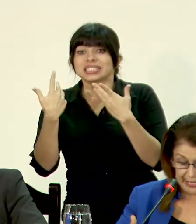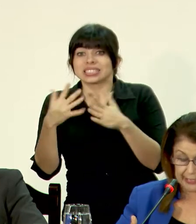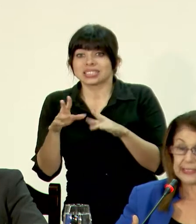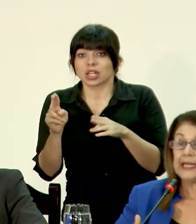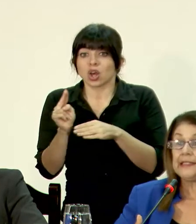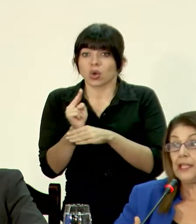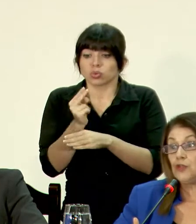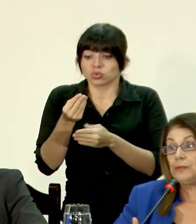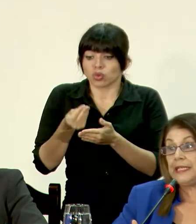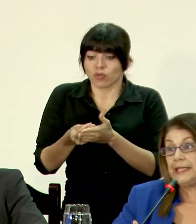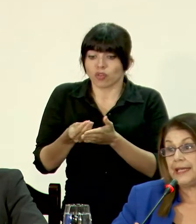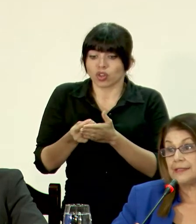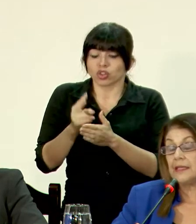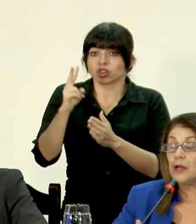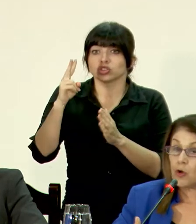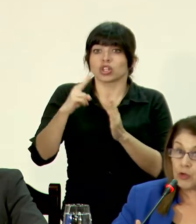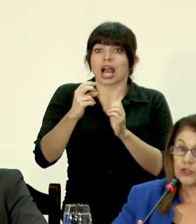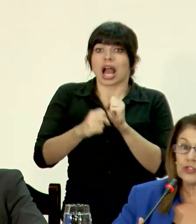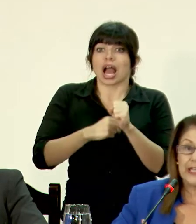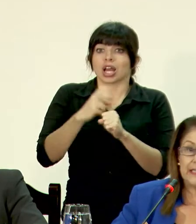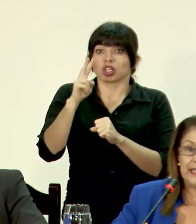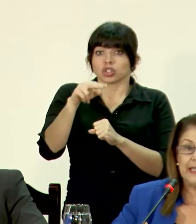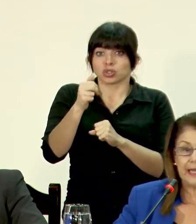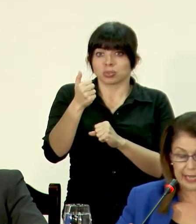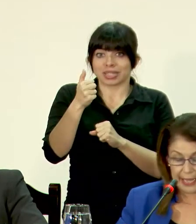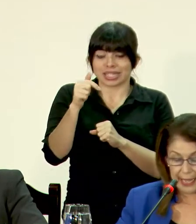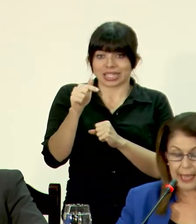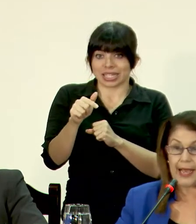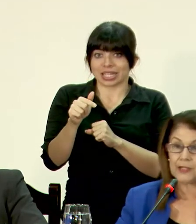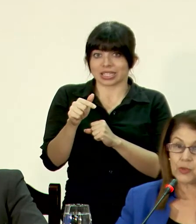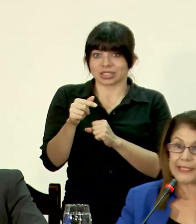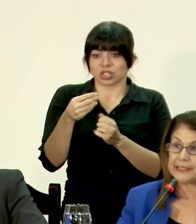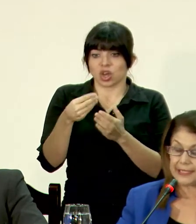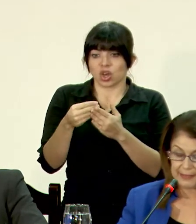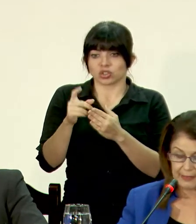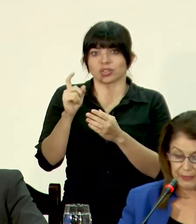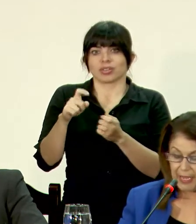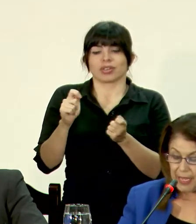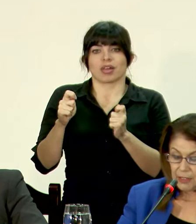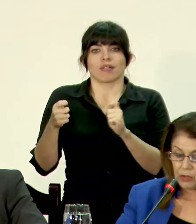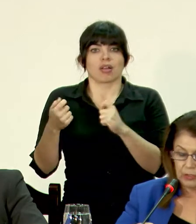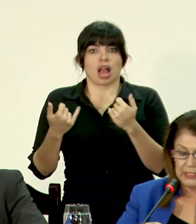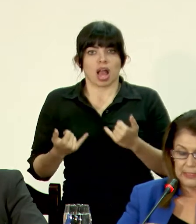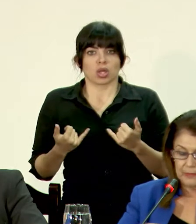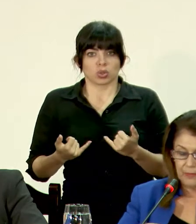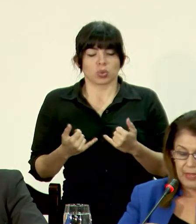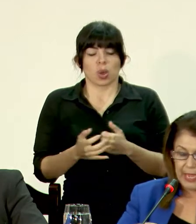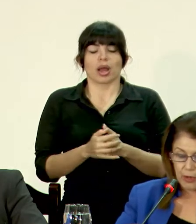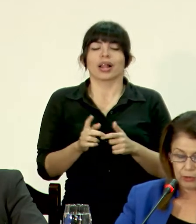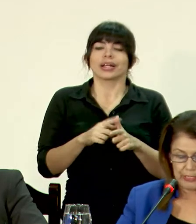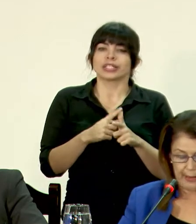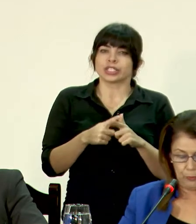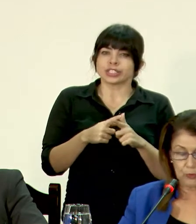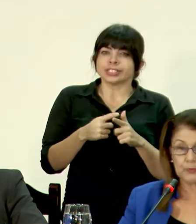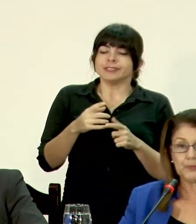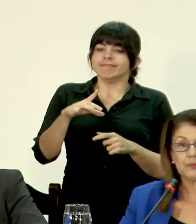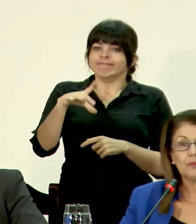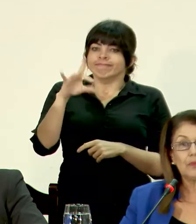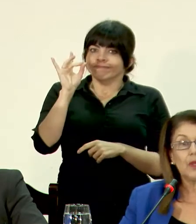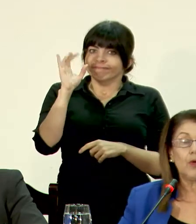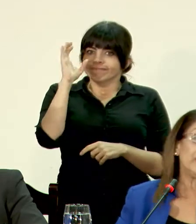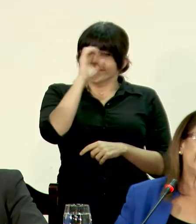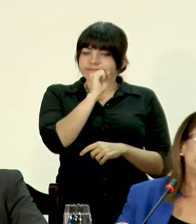referenciales de 2010, costos que tenían que actualizarse. Entonces, encontramos